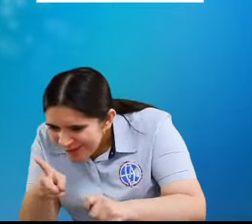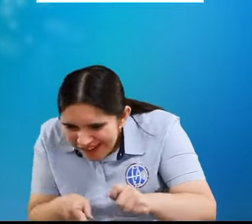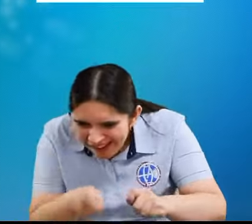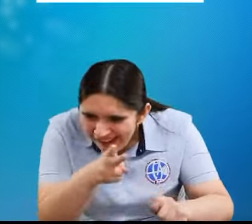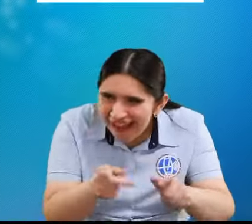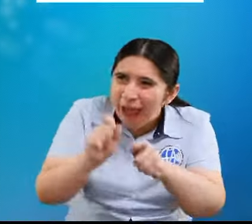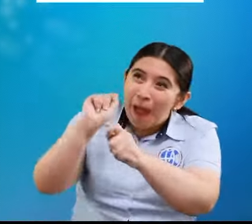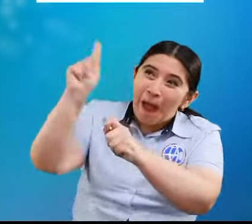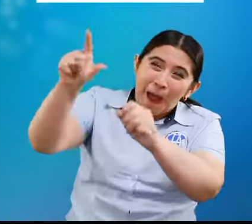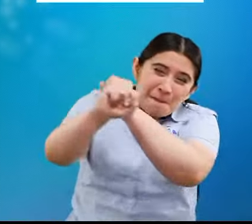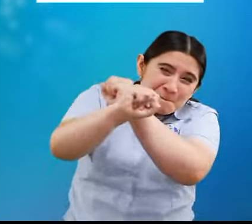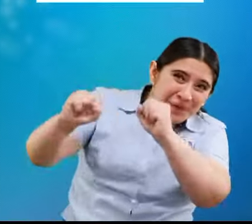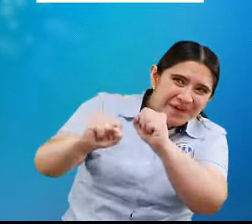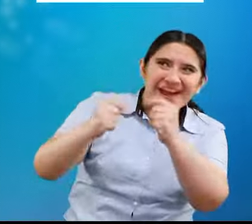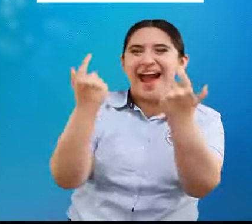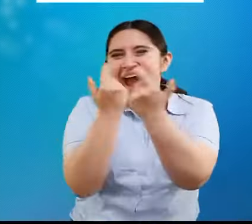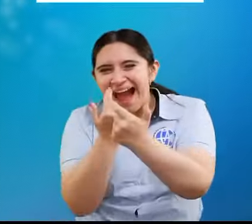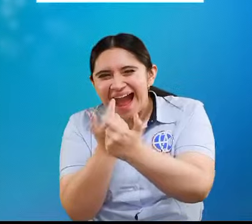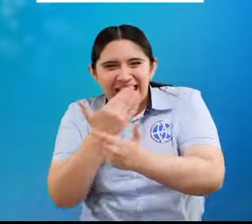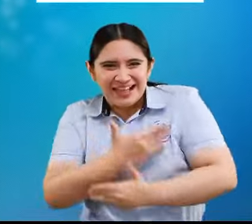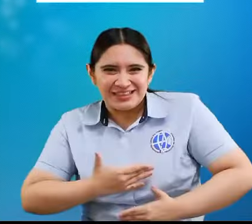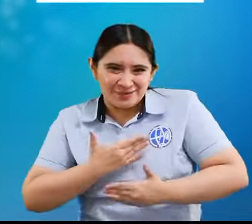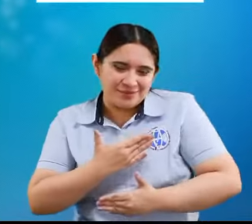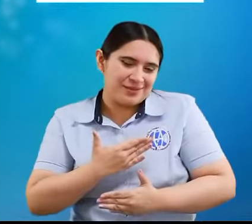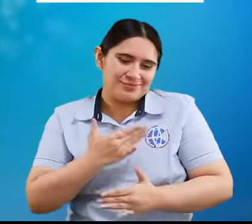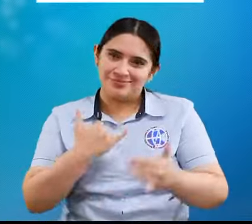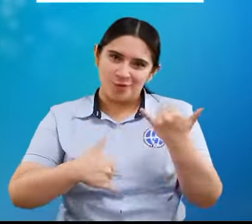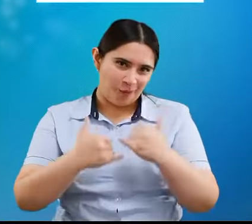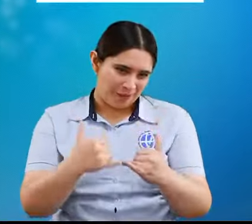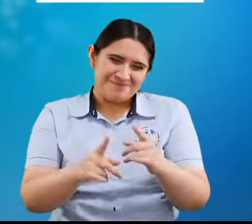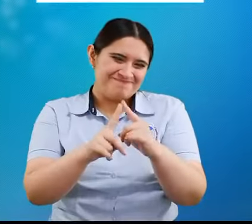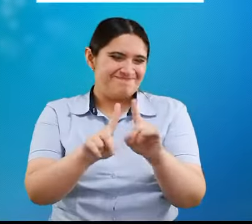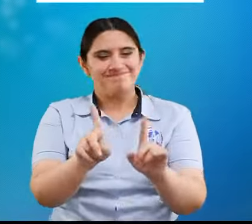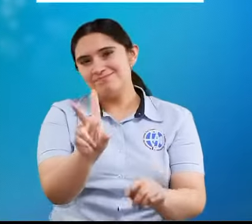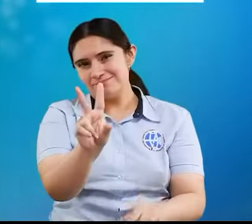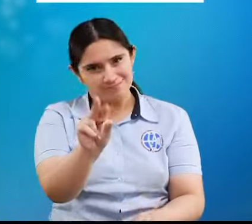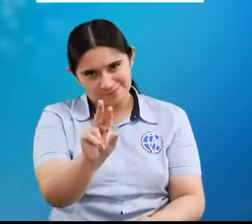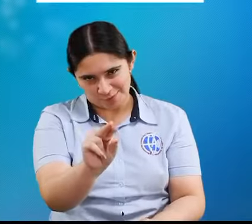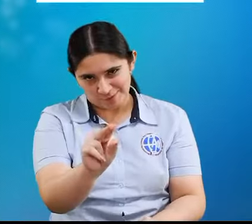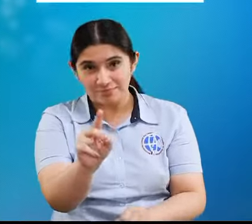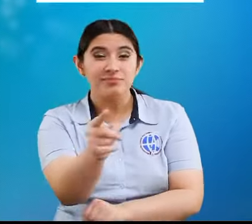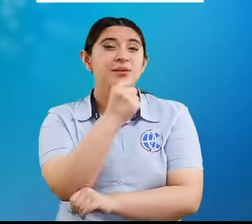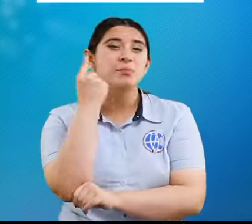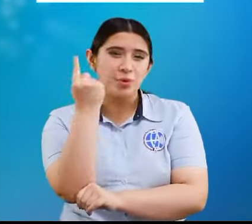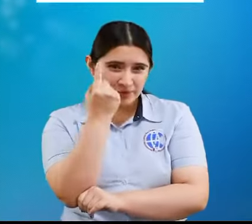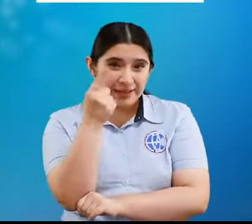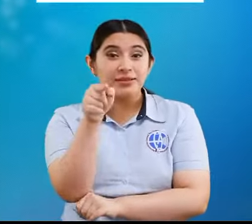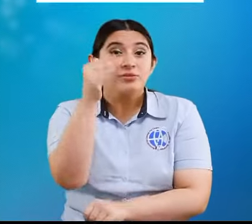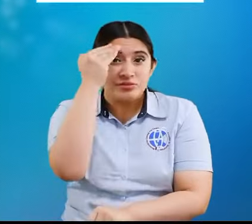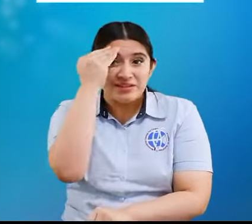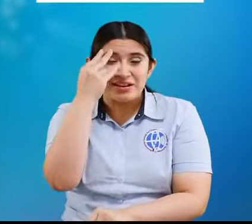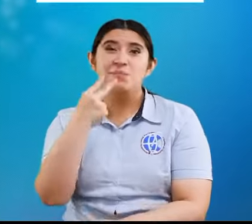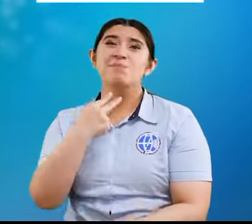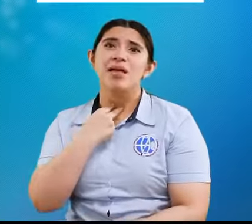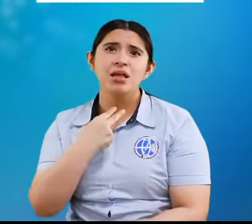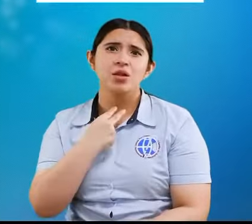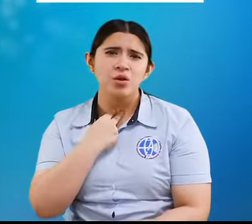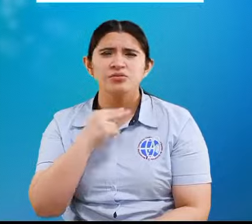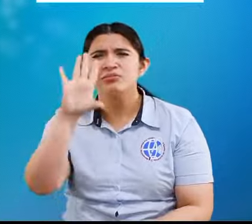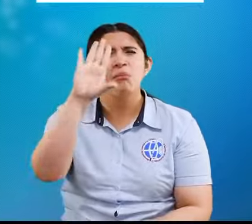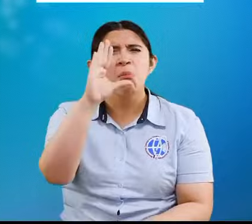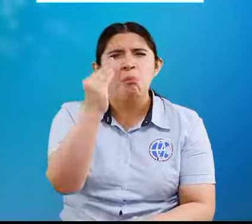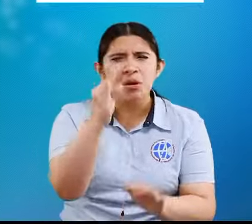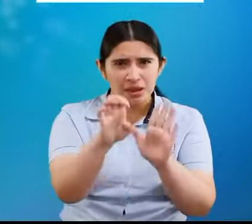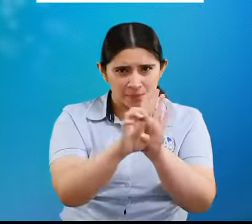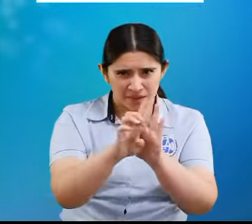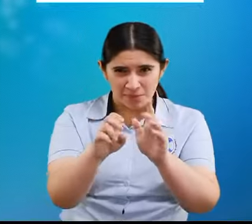utilizar la pólvora para distintos tipos de fuegos. En este caso, estamos corriendo el riesgo de